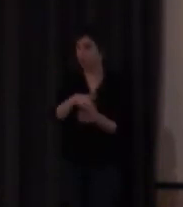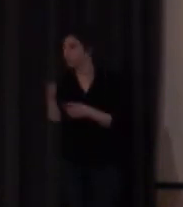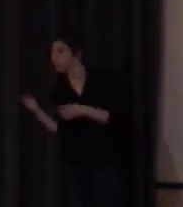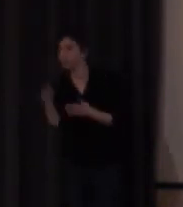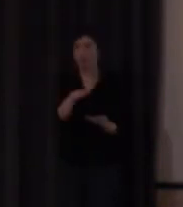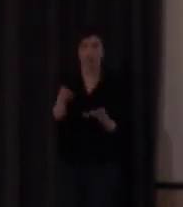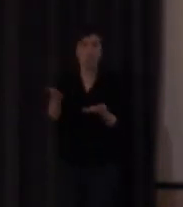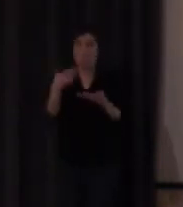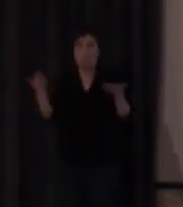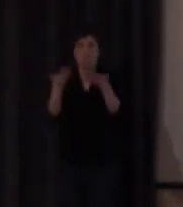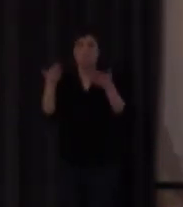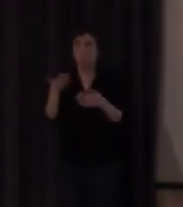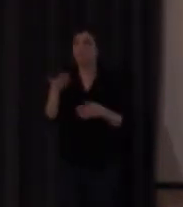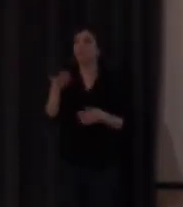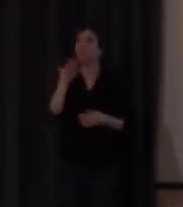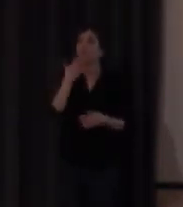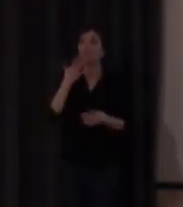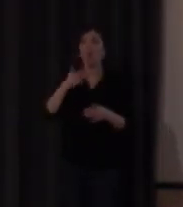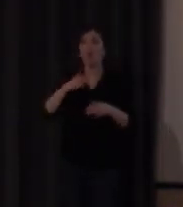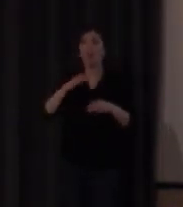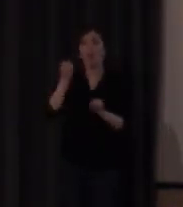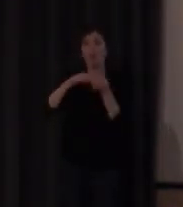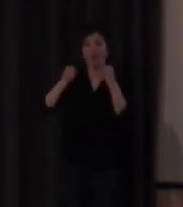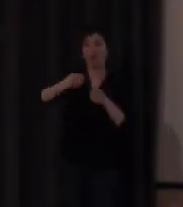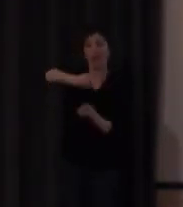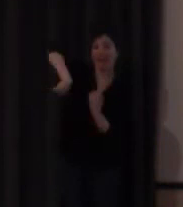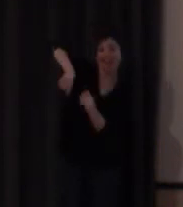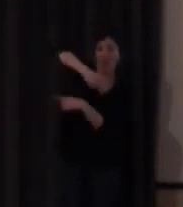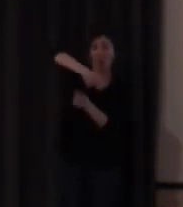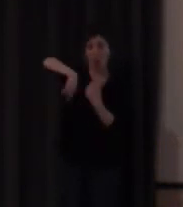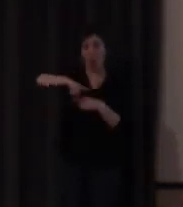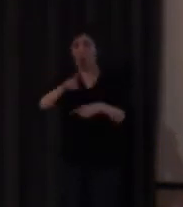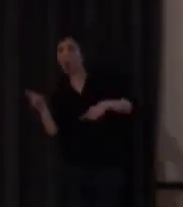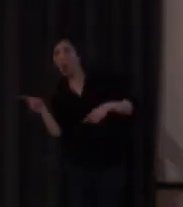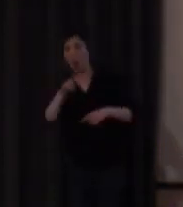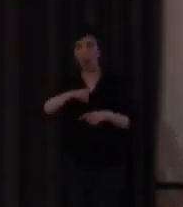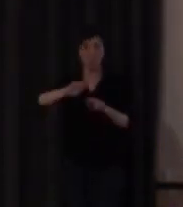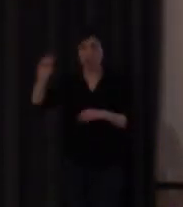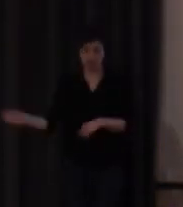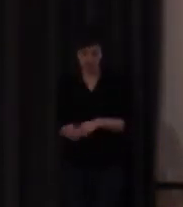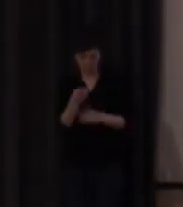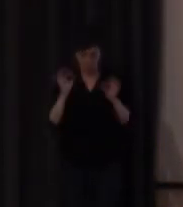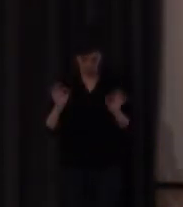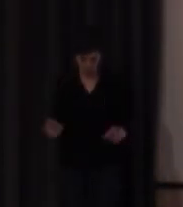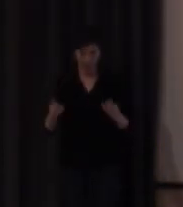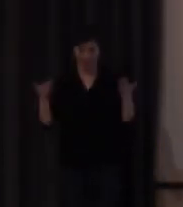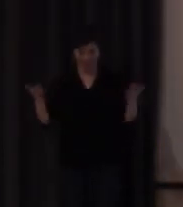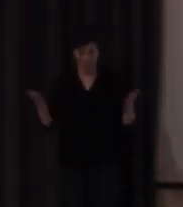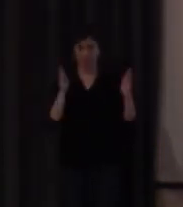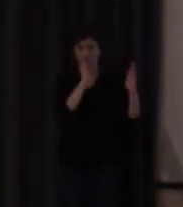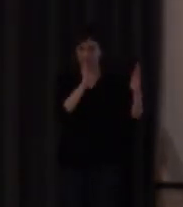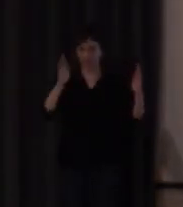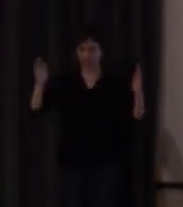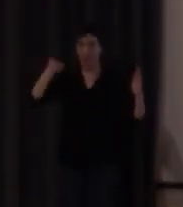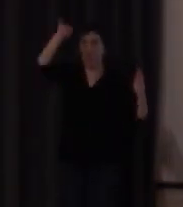algún movimiento como pueden ser movimientos de giro etcétera tenemos entonces lo que serían los